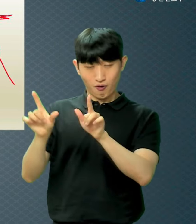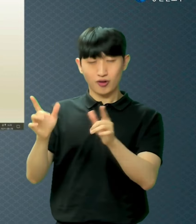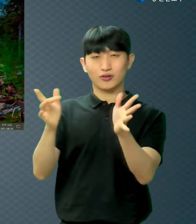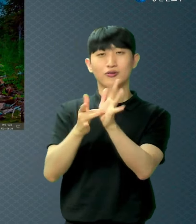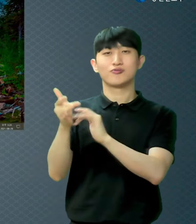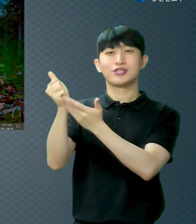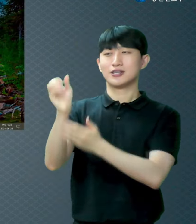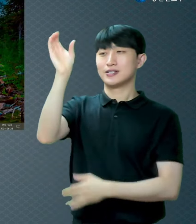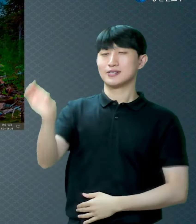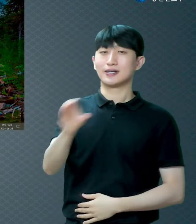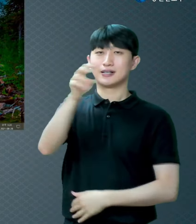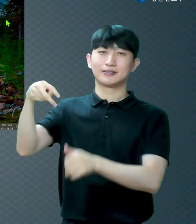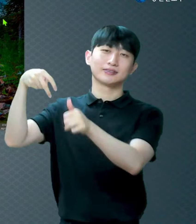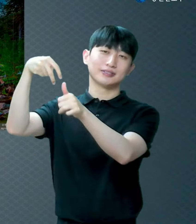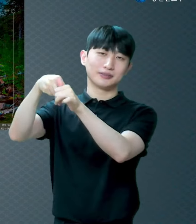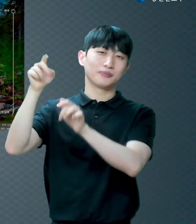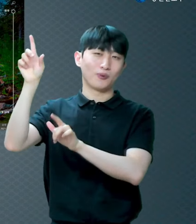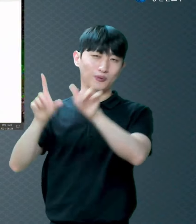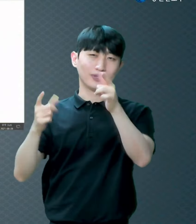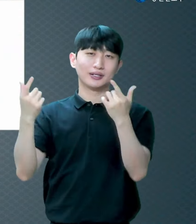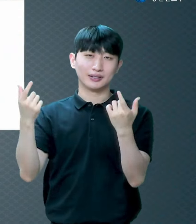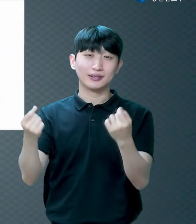자 여기 보세요